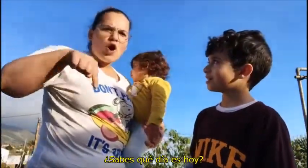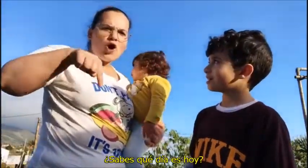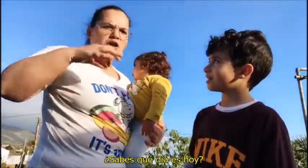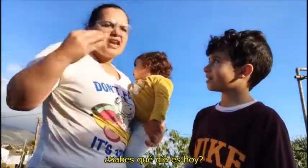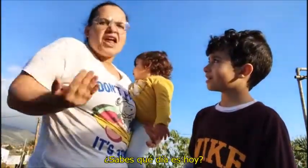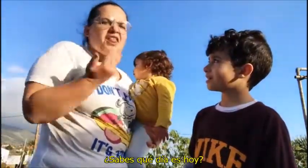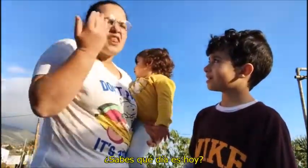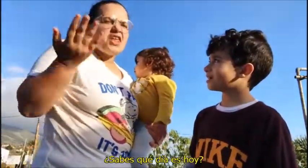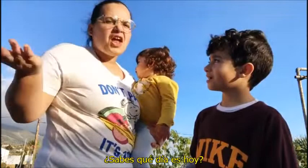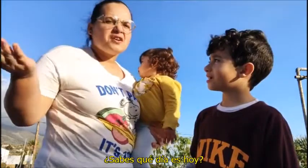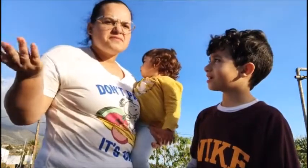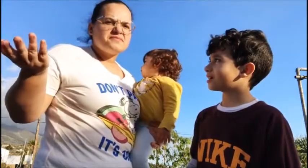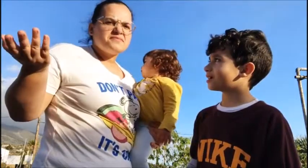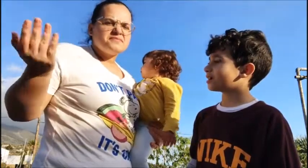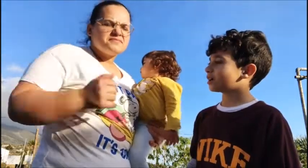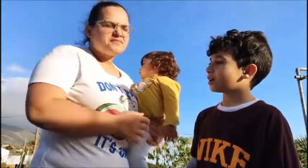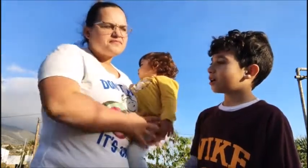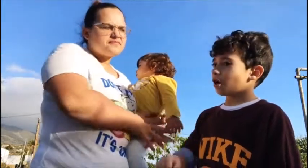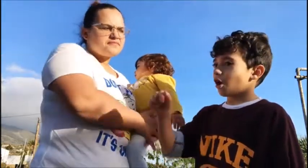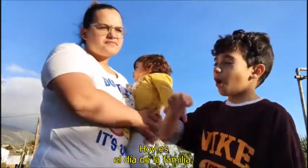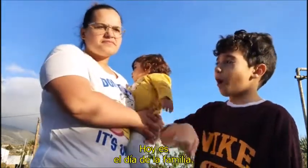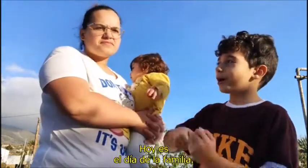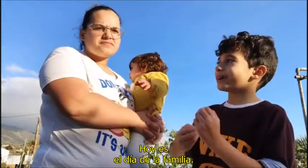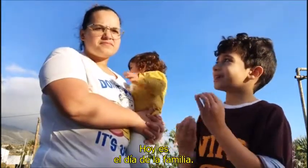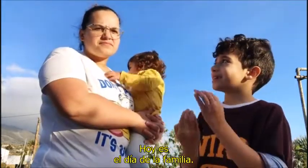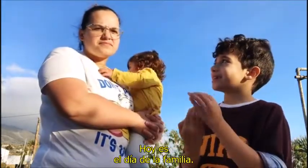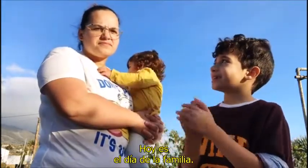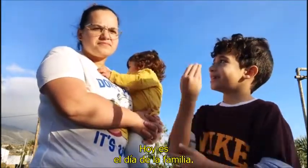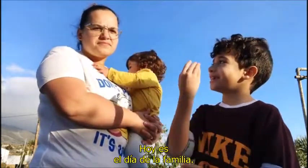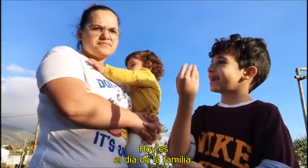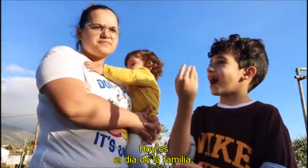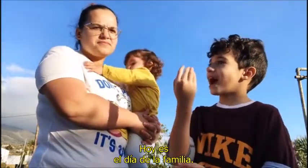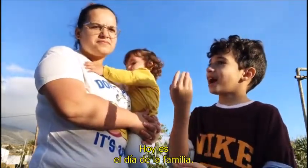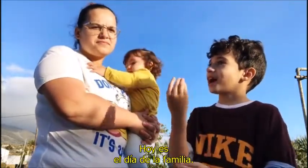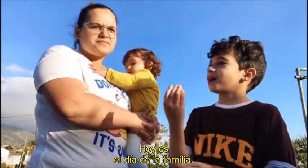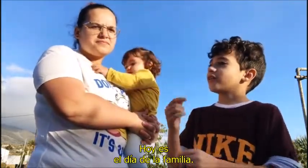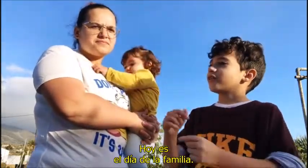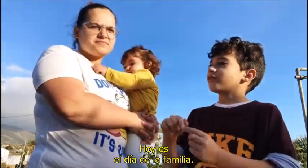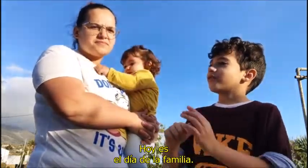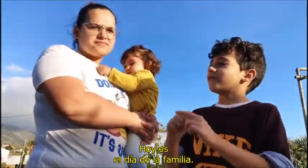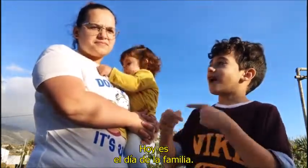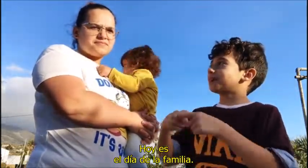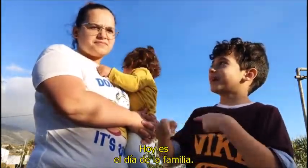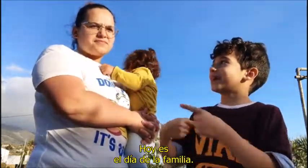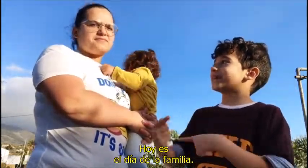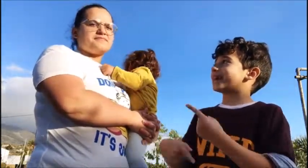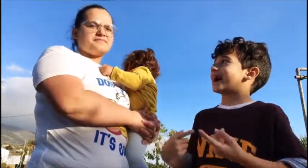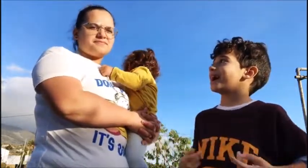¿Sabes qué día es hoy? Hoy es el día de la familia.